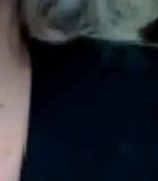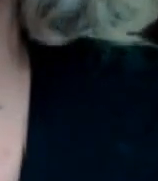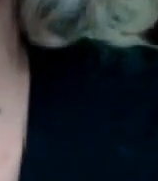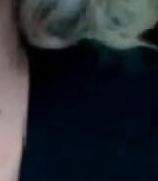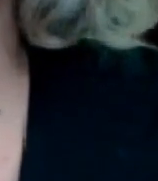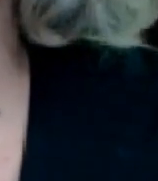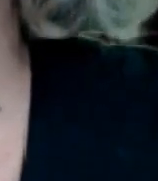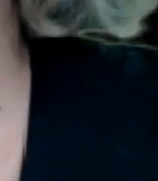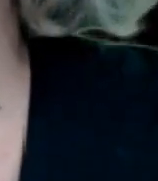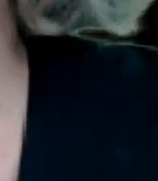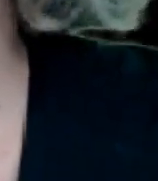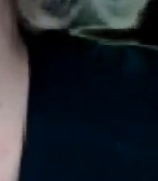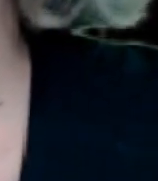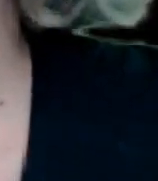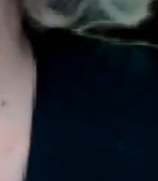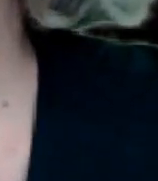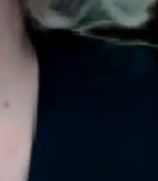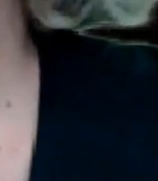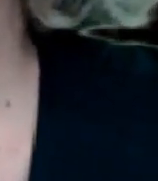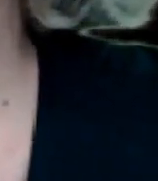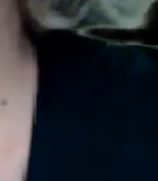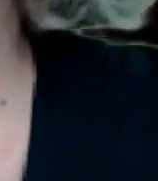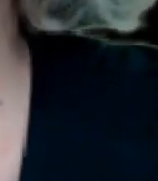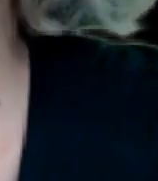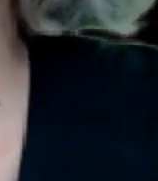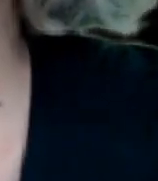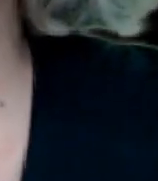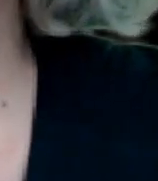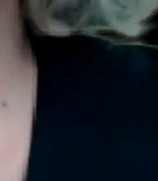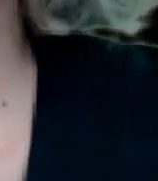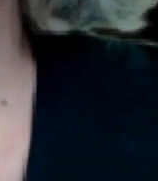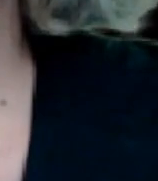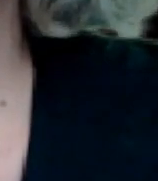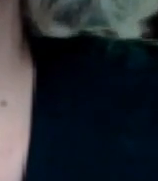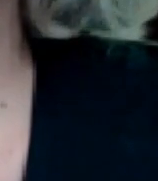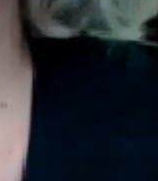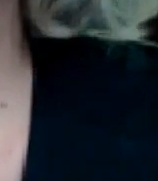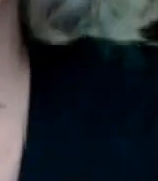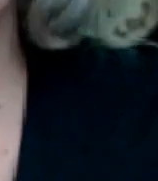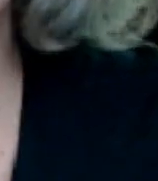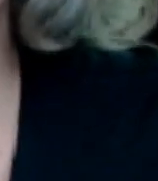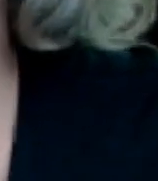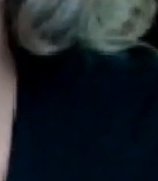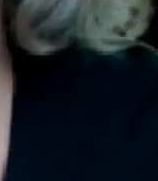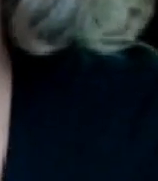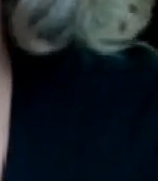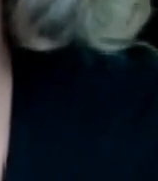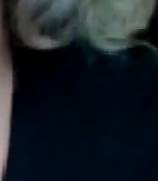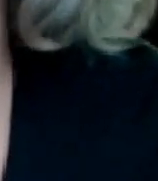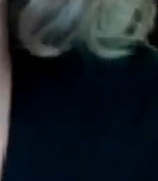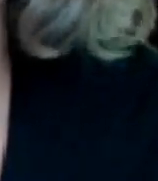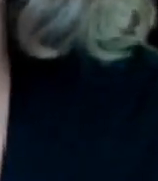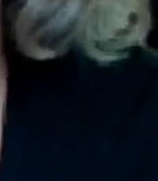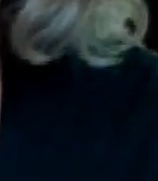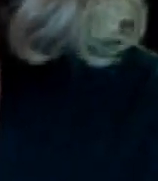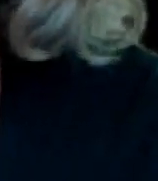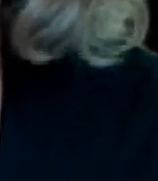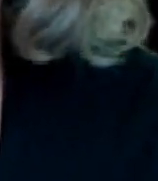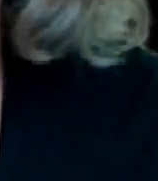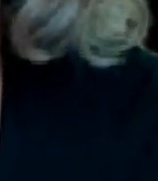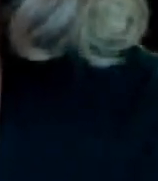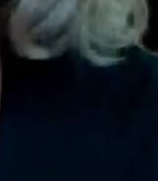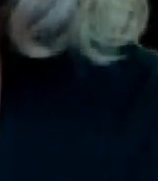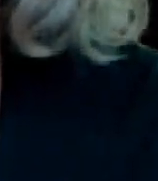las que yo he asistido porque desde la primera mañanera y eso está está comprobado está demostrado porque lo